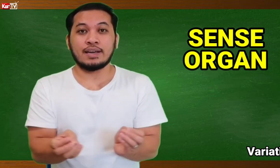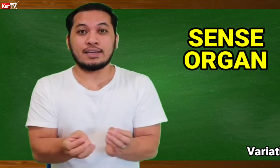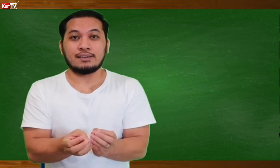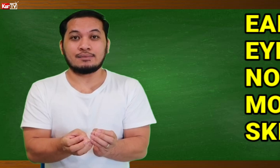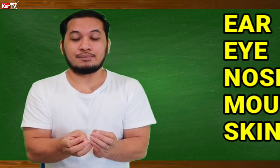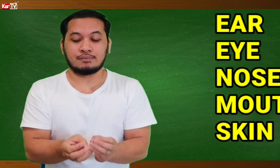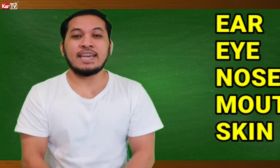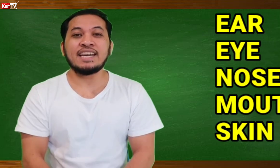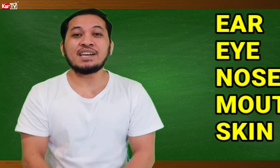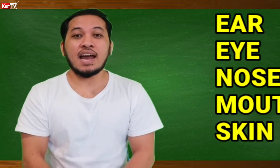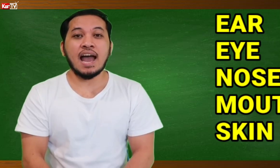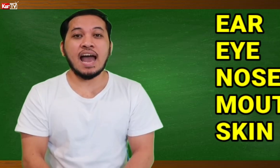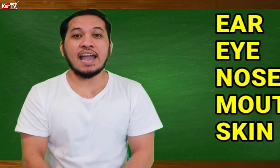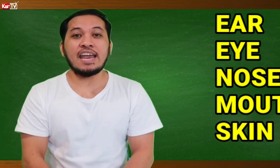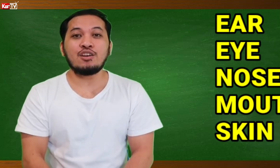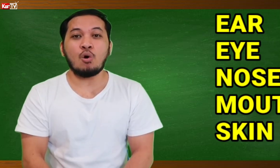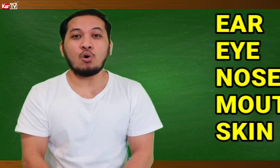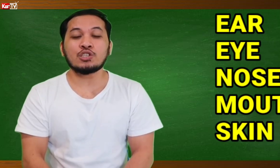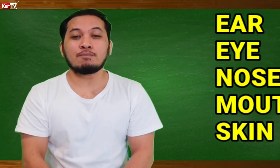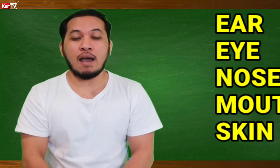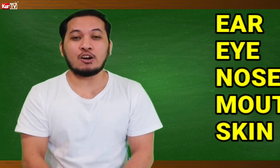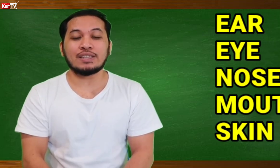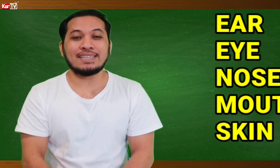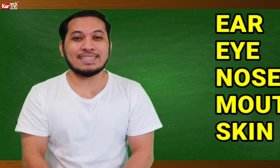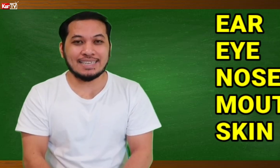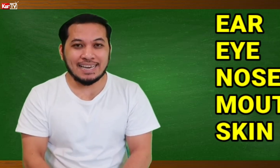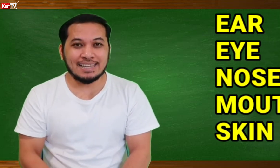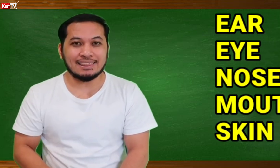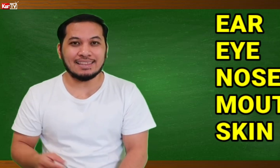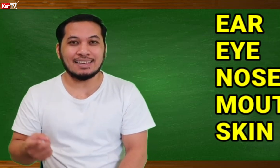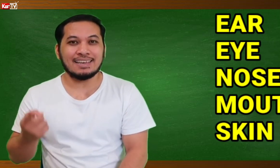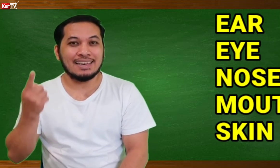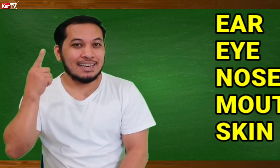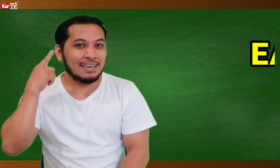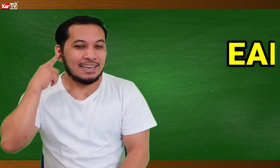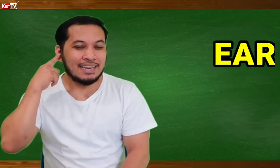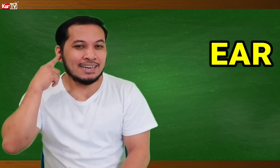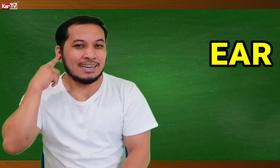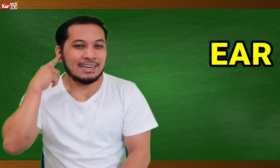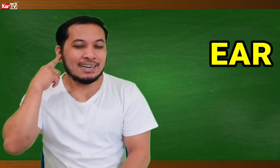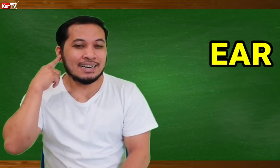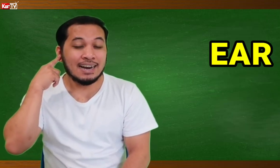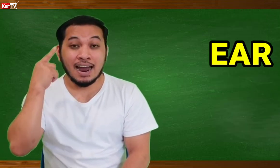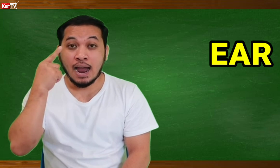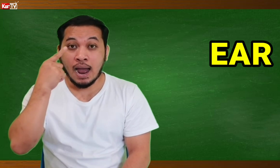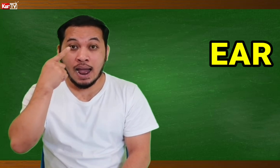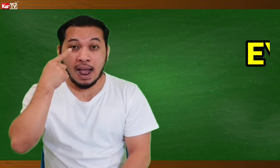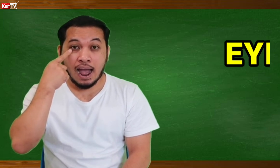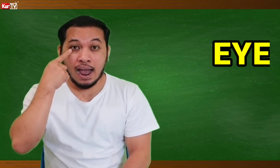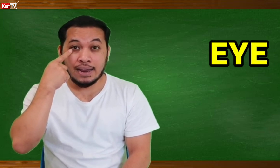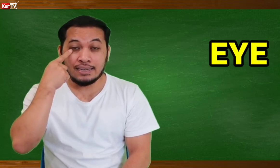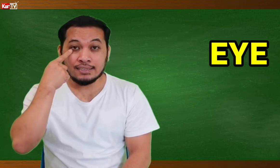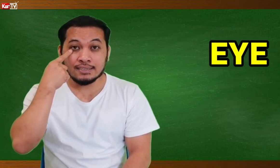EAR, EYE, NOSE, MOUTH, AND SKIN. EAR, EYES,